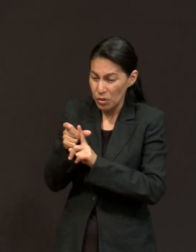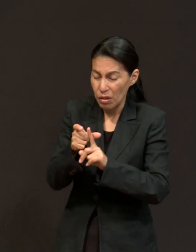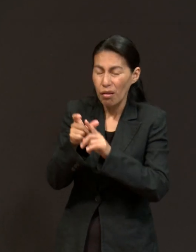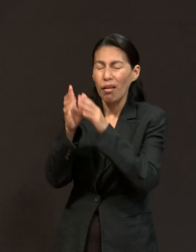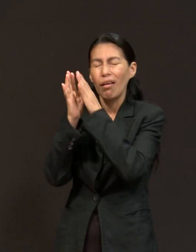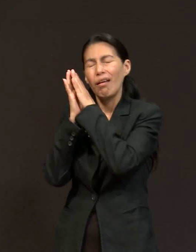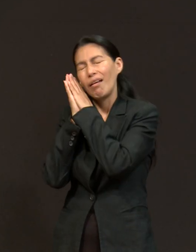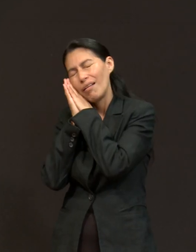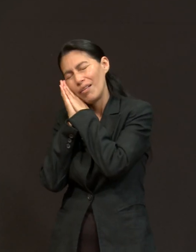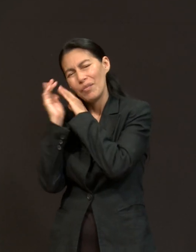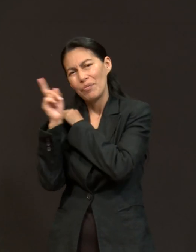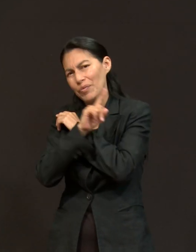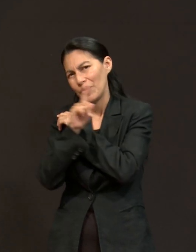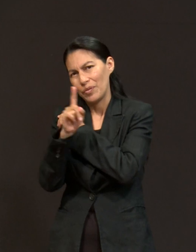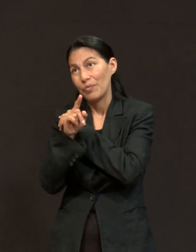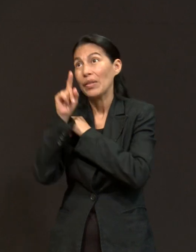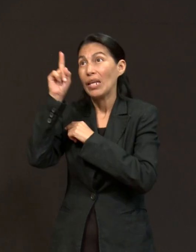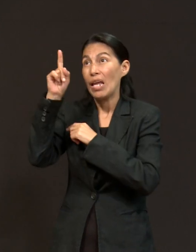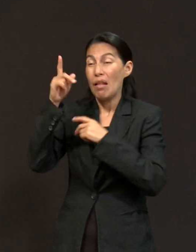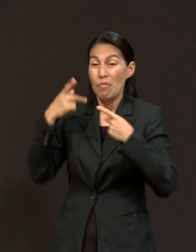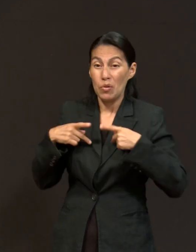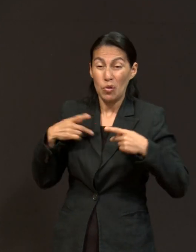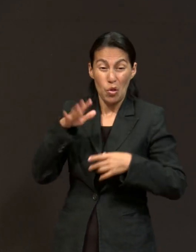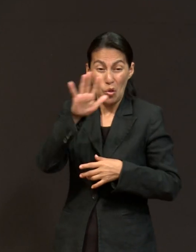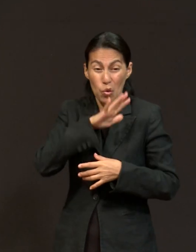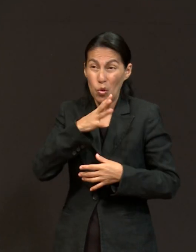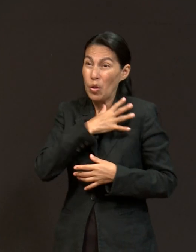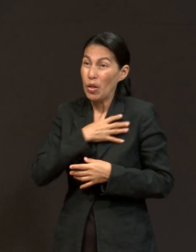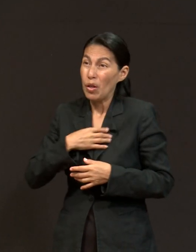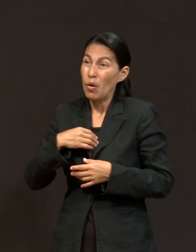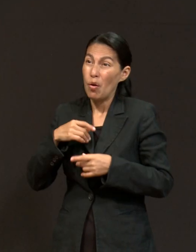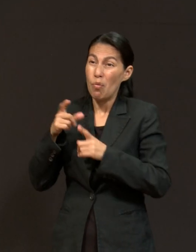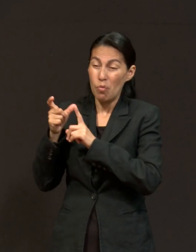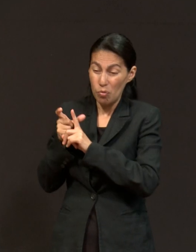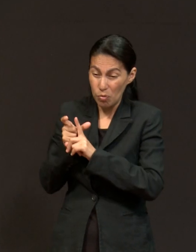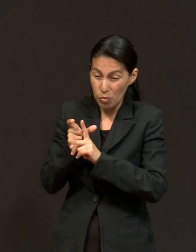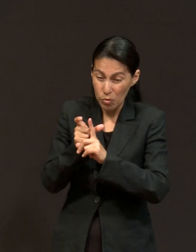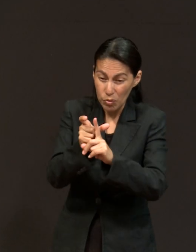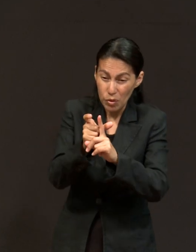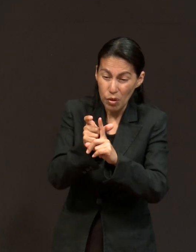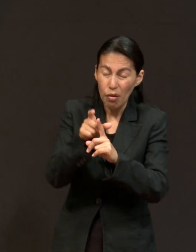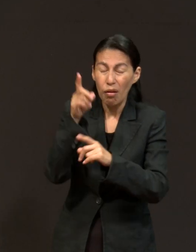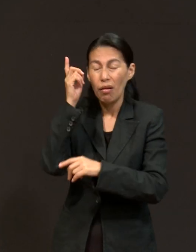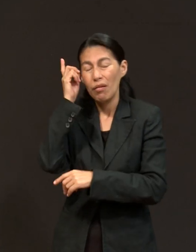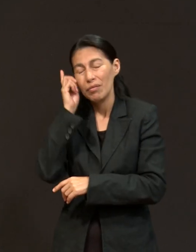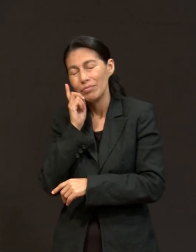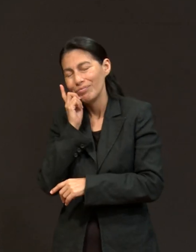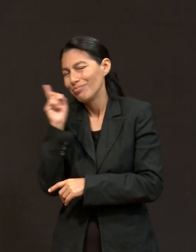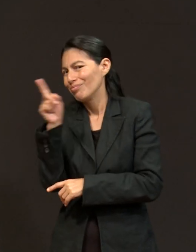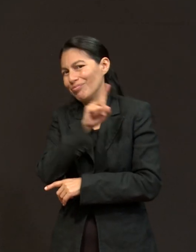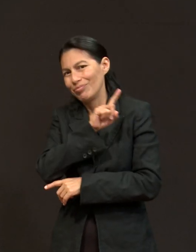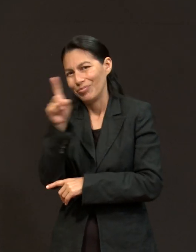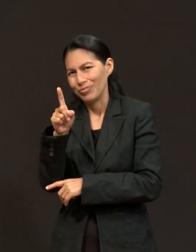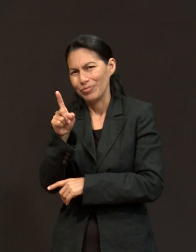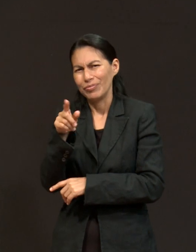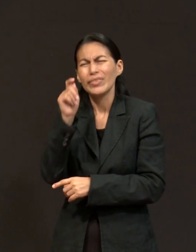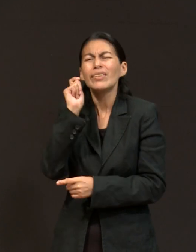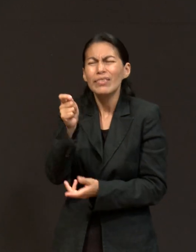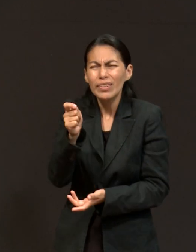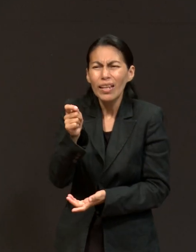adormecerá, ni dormirá el que guarda a Israel. Es decir, mis oraciones siempre serán escuchadas por Dios. Amén. Porque